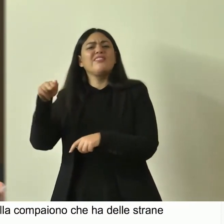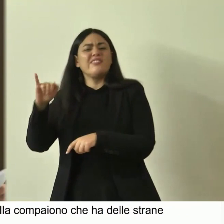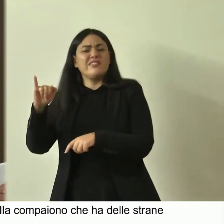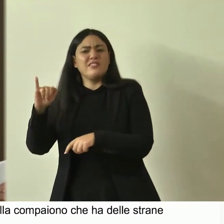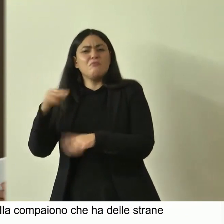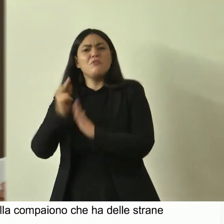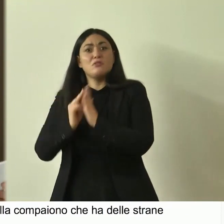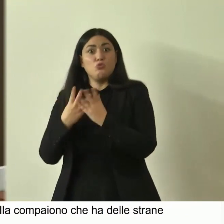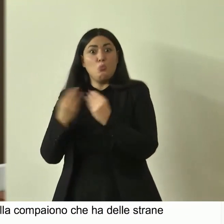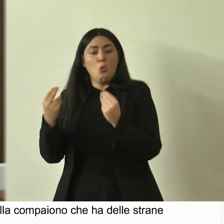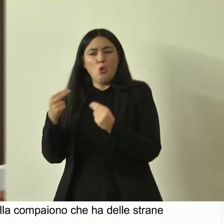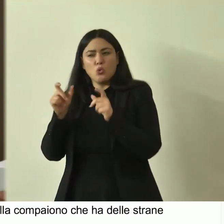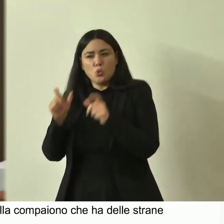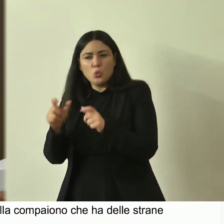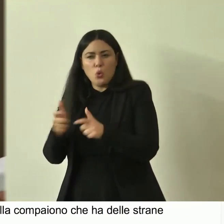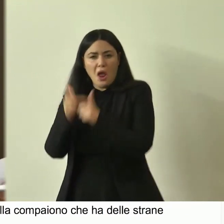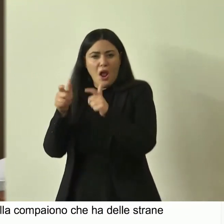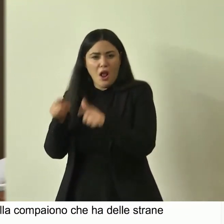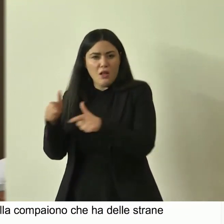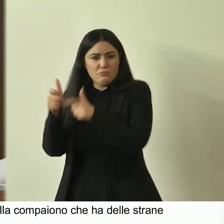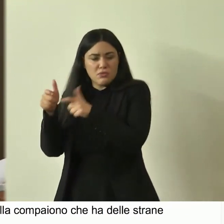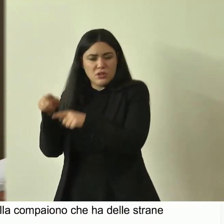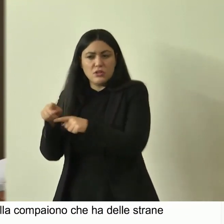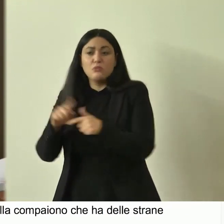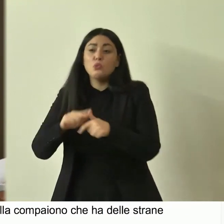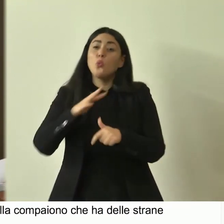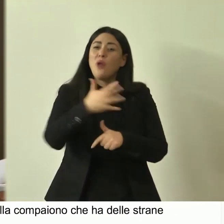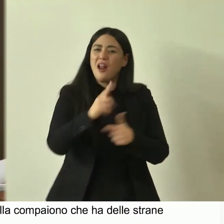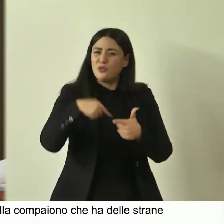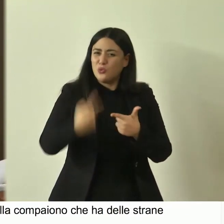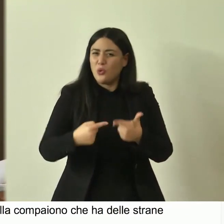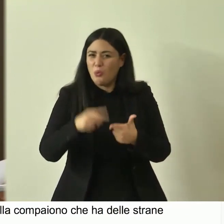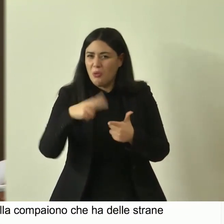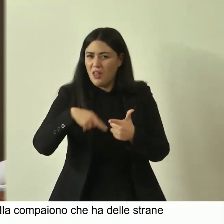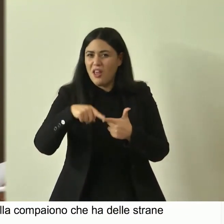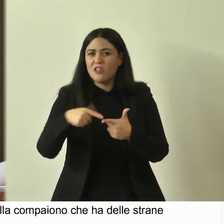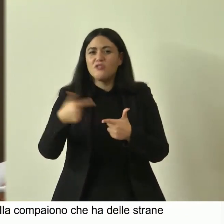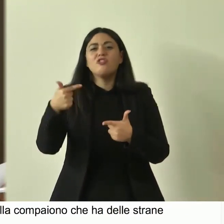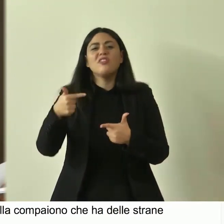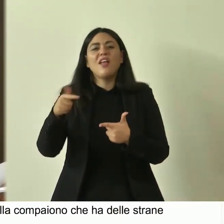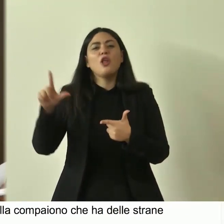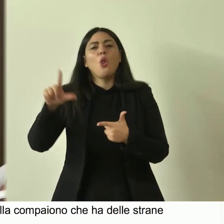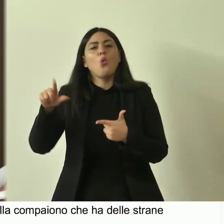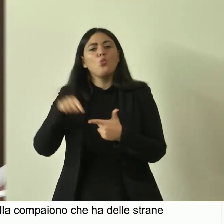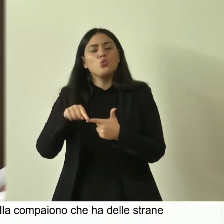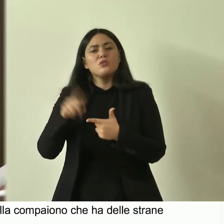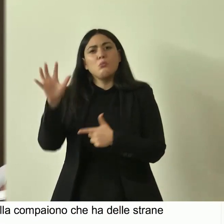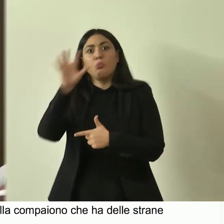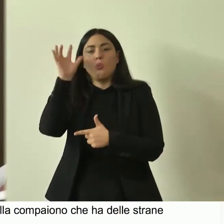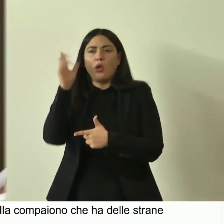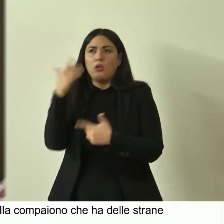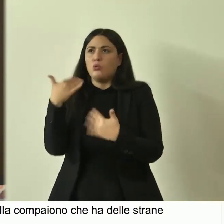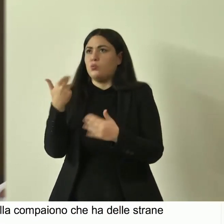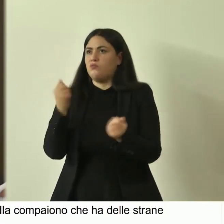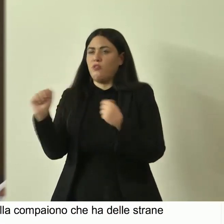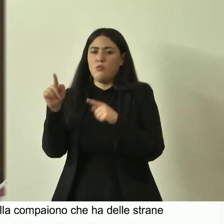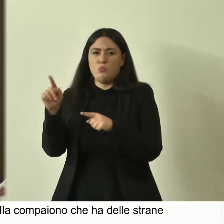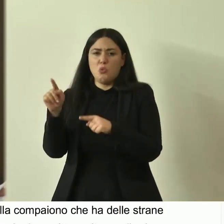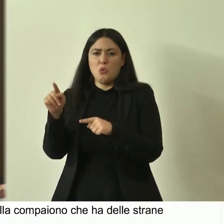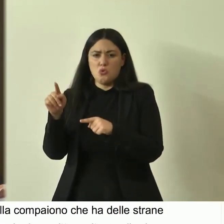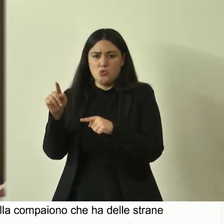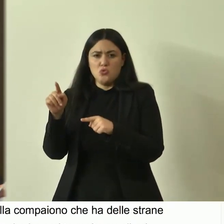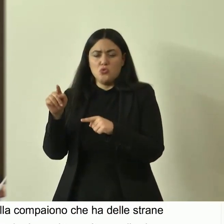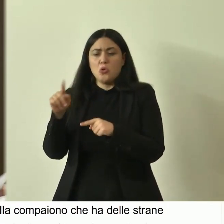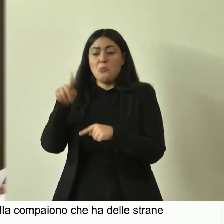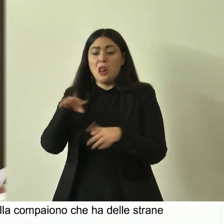molto sugli alberi e l'altra quella successiva è di Ted Hughes che è un poeta grande della seconda